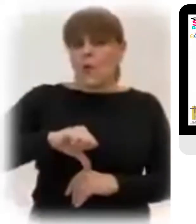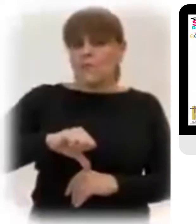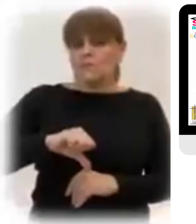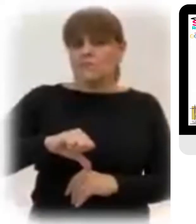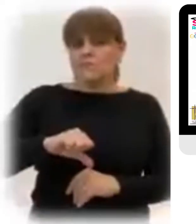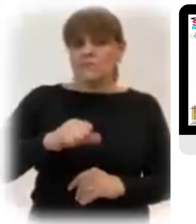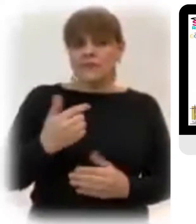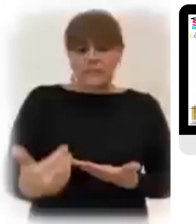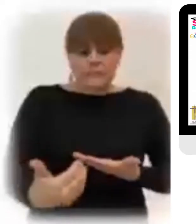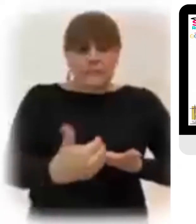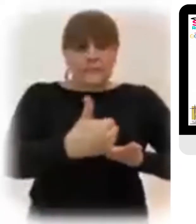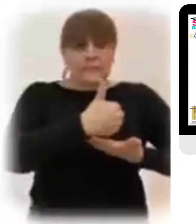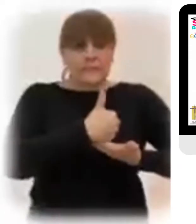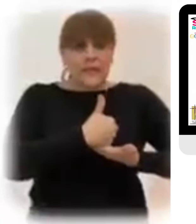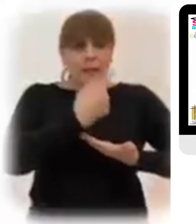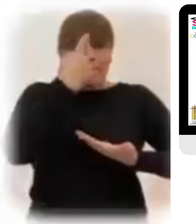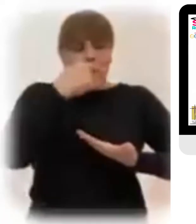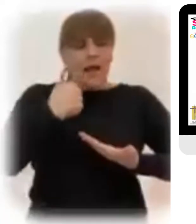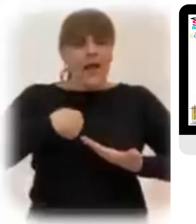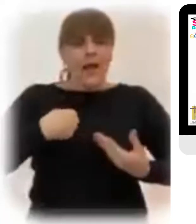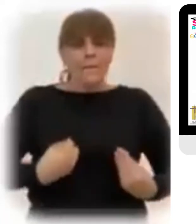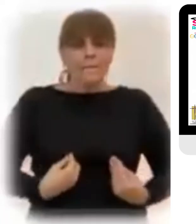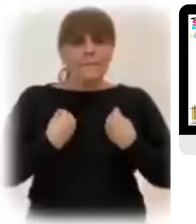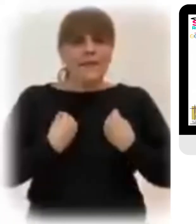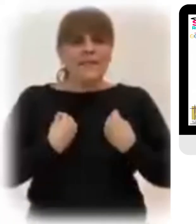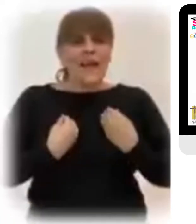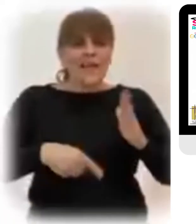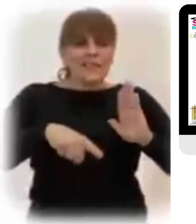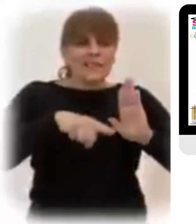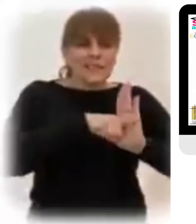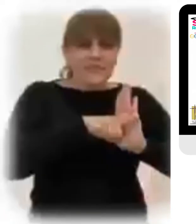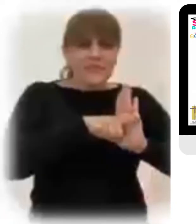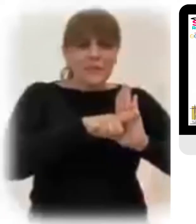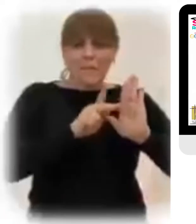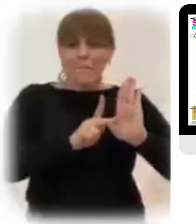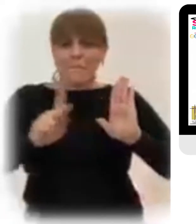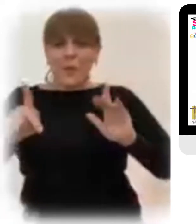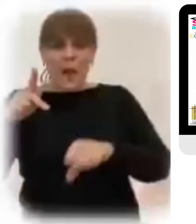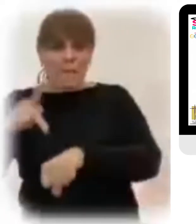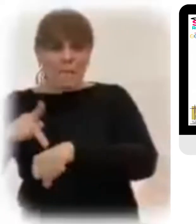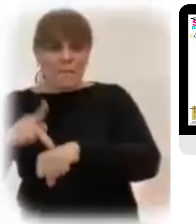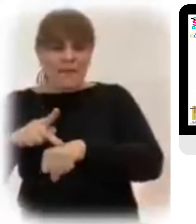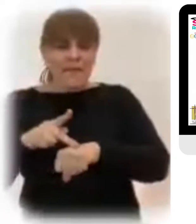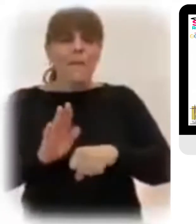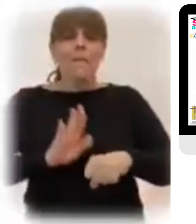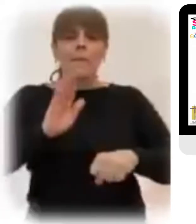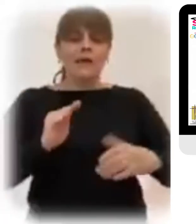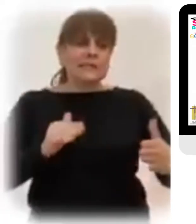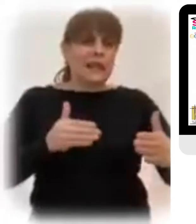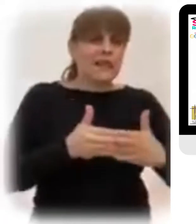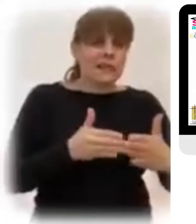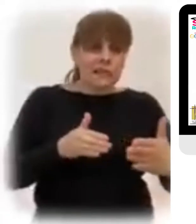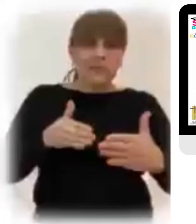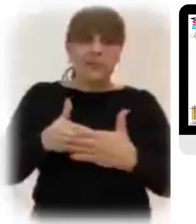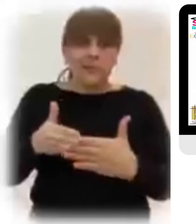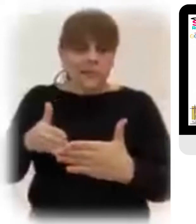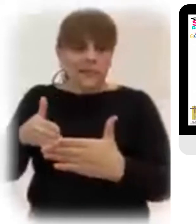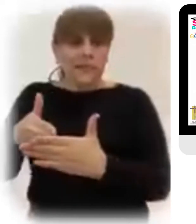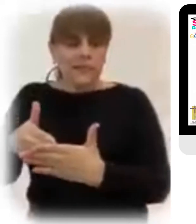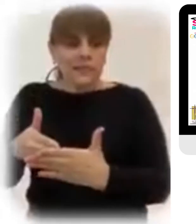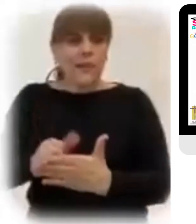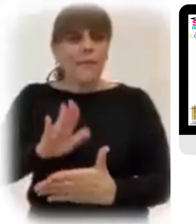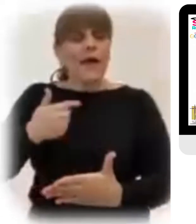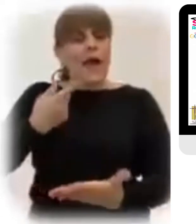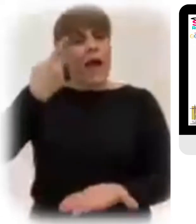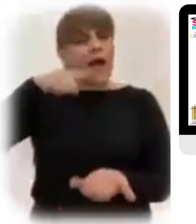Cristo hoy viene también a quitar de nuestra vida Las piedras que nos impiden vivir Y nos ahogan